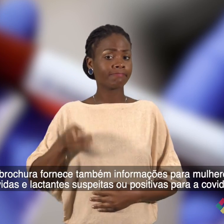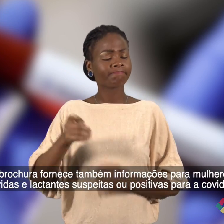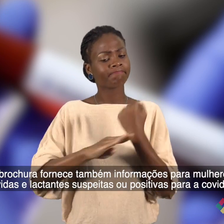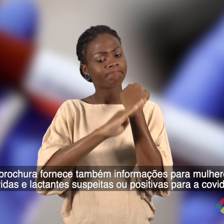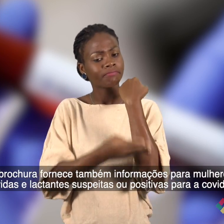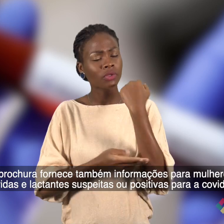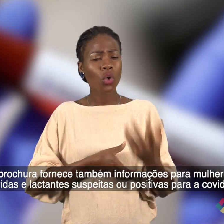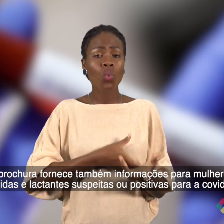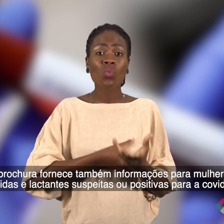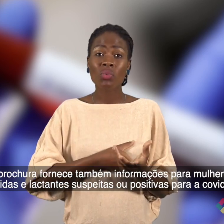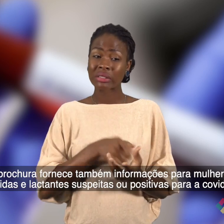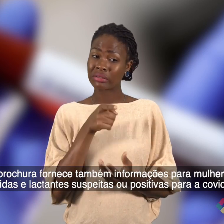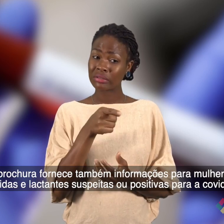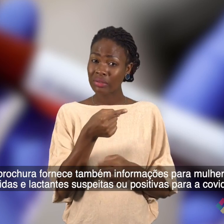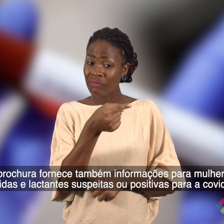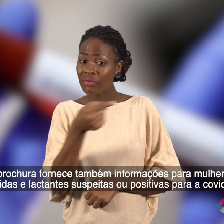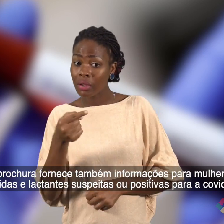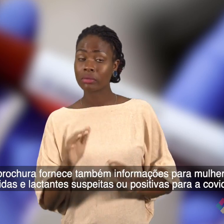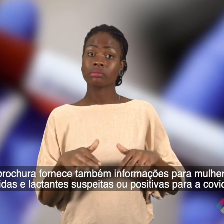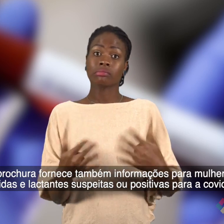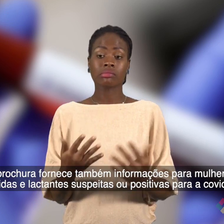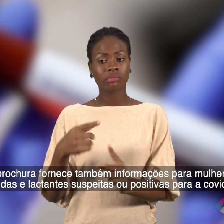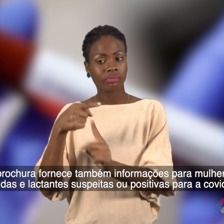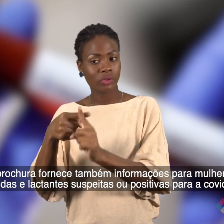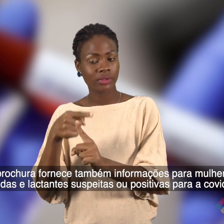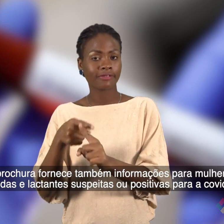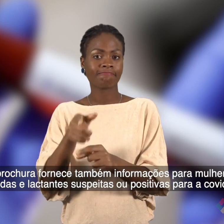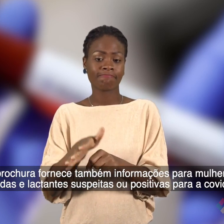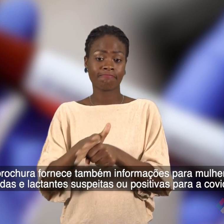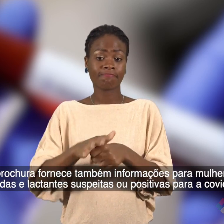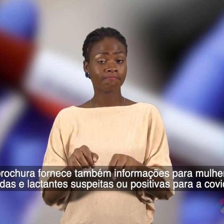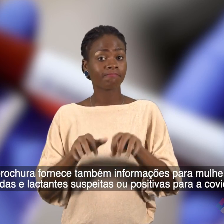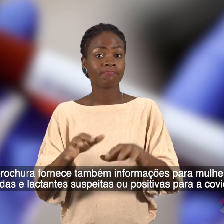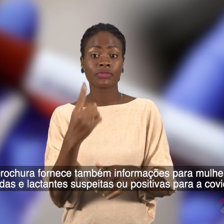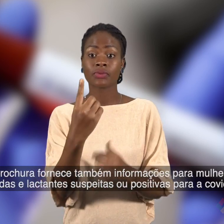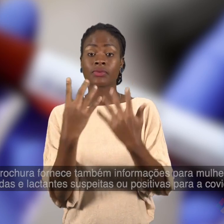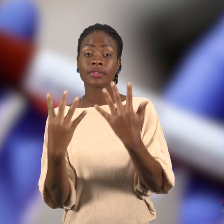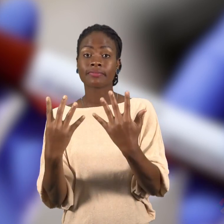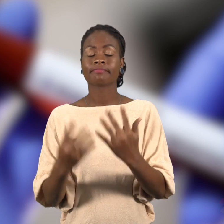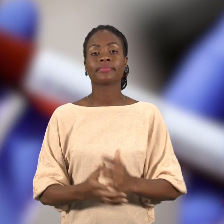para mulheres grávidas e latantes suspeitas ou positivas para a Covid-19.